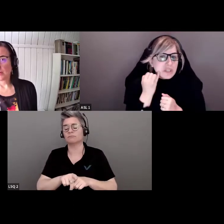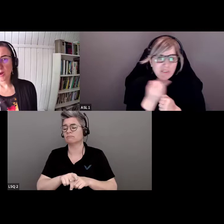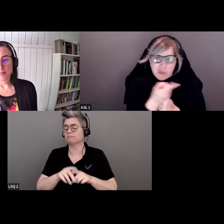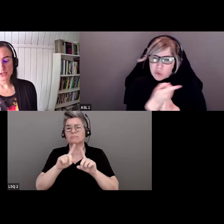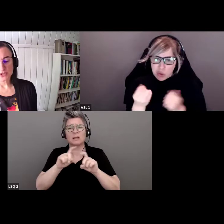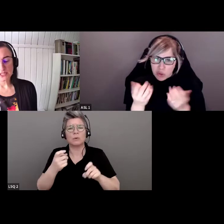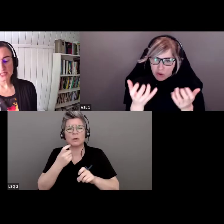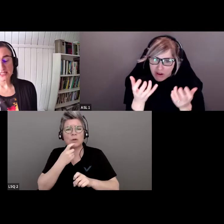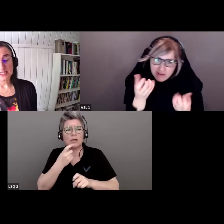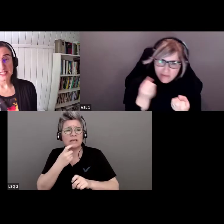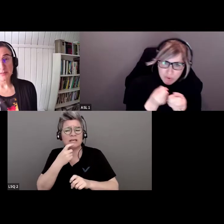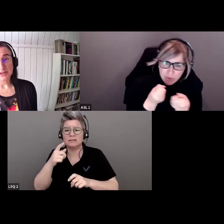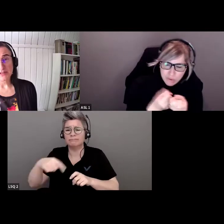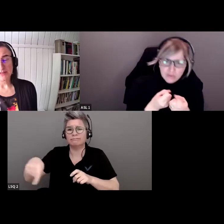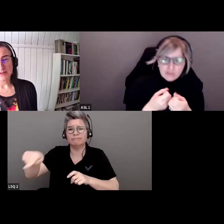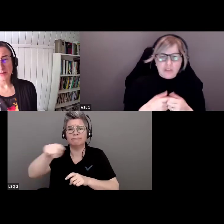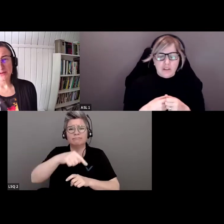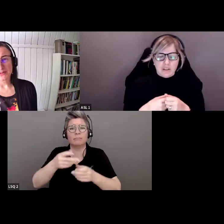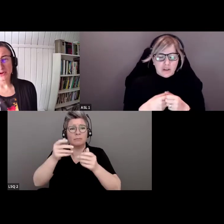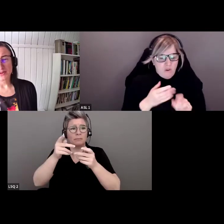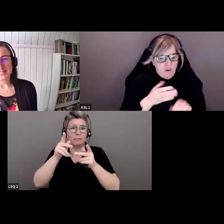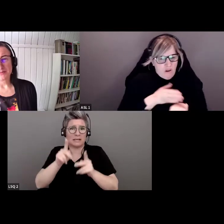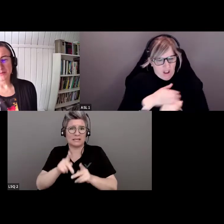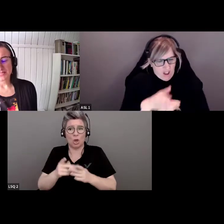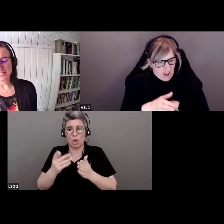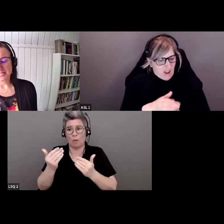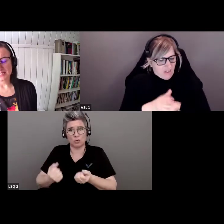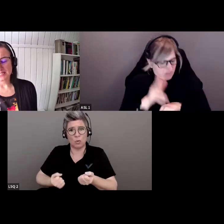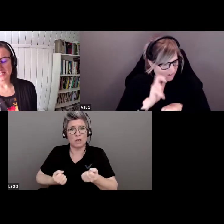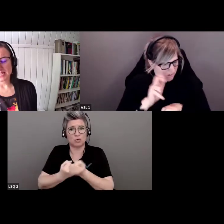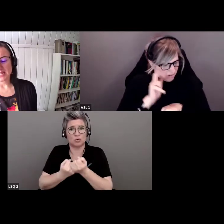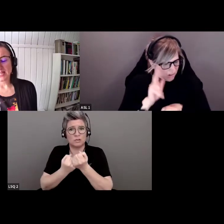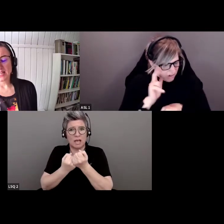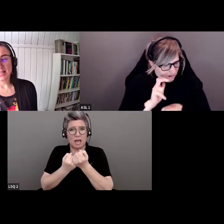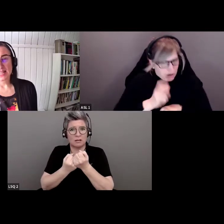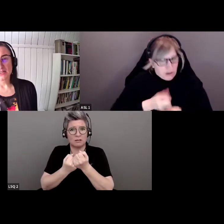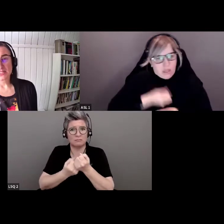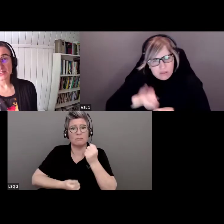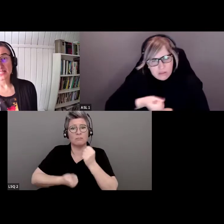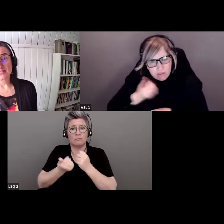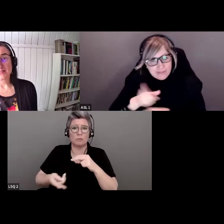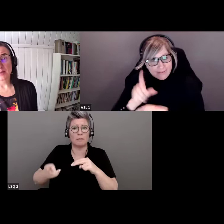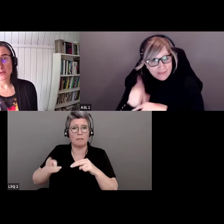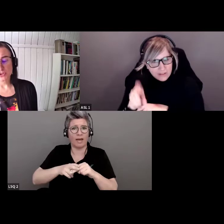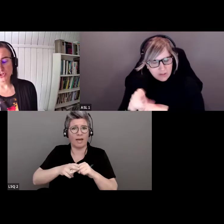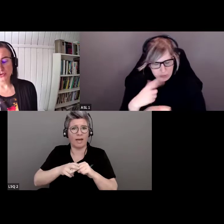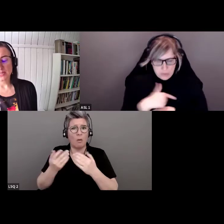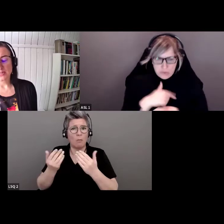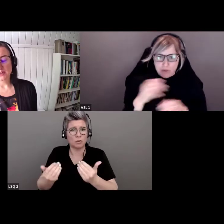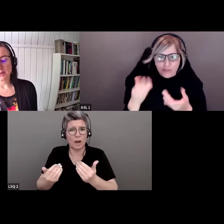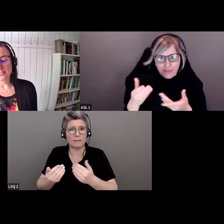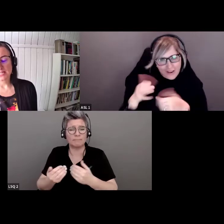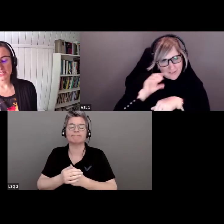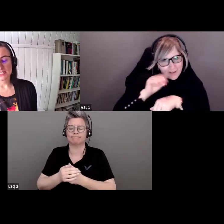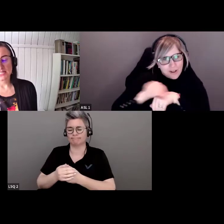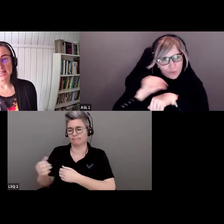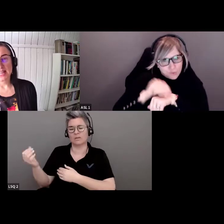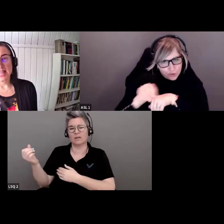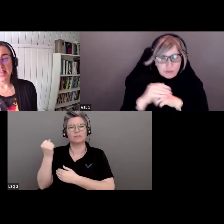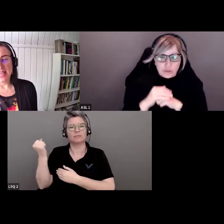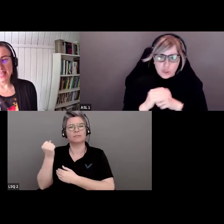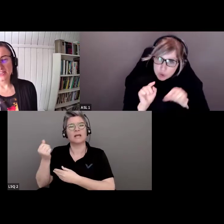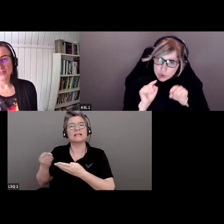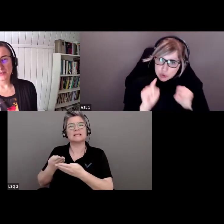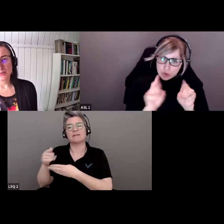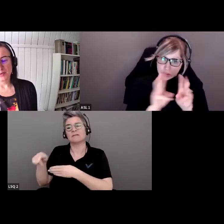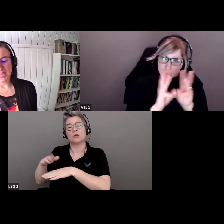les personnes qui pourraient bénéficier d'un soutien supplémentaire, nous avons retenu les services d'un